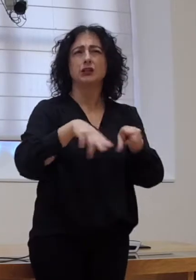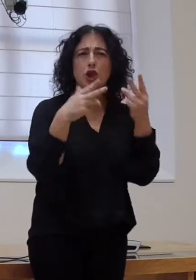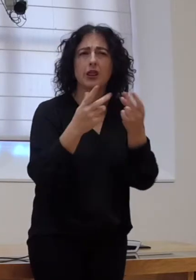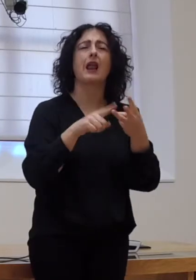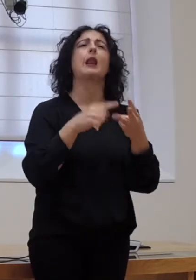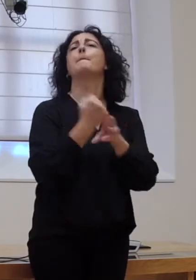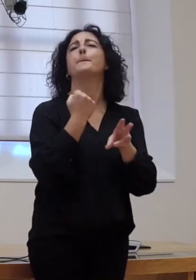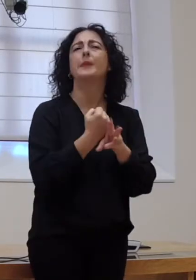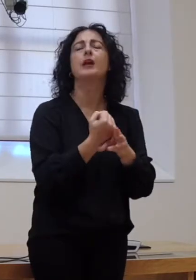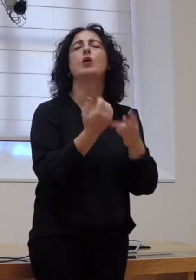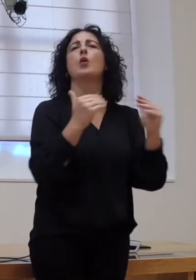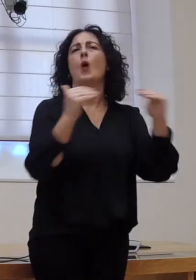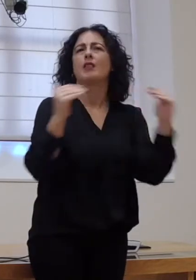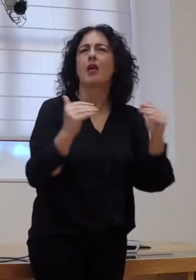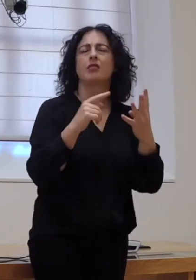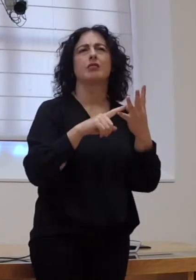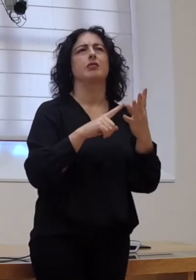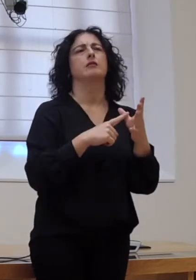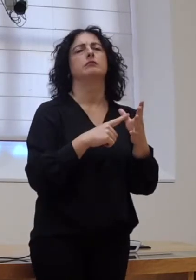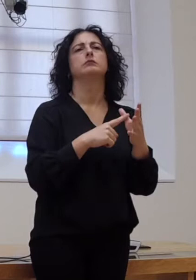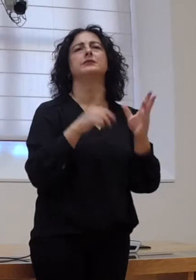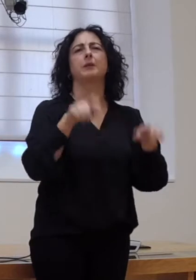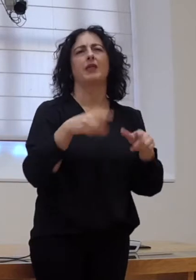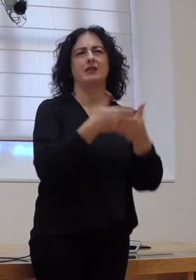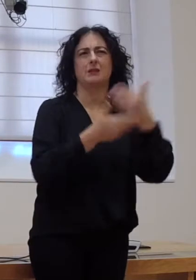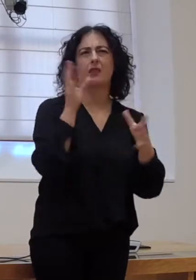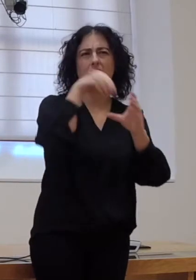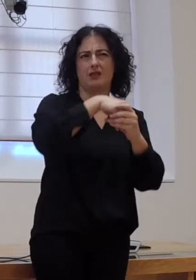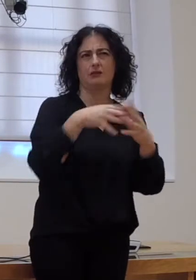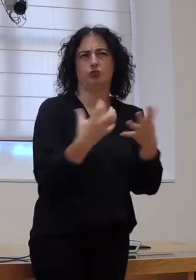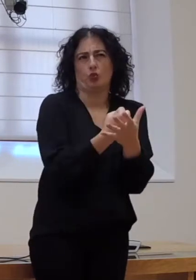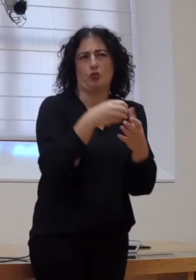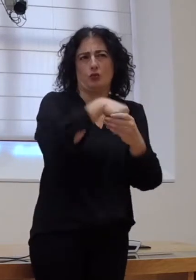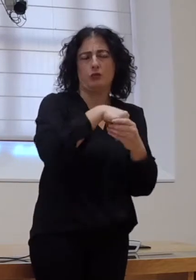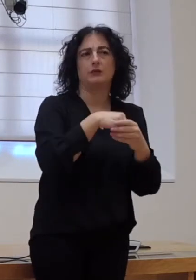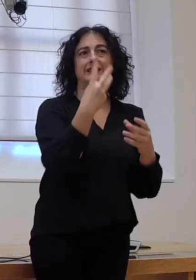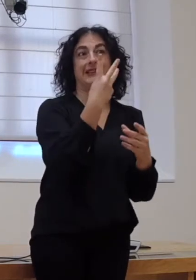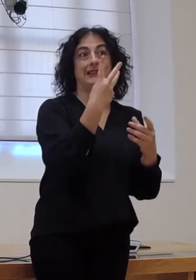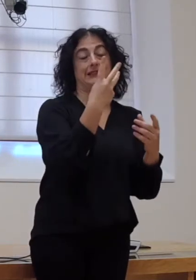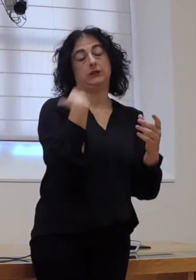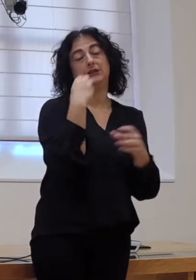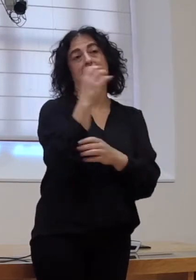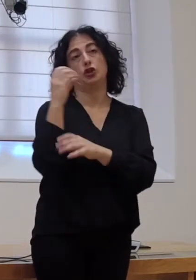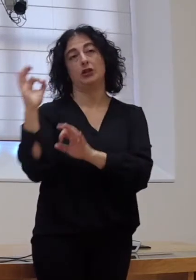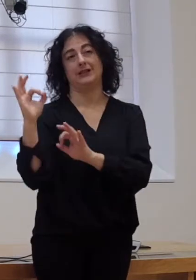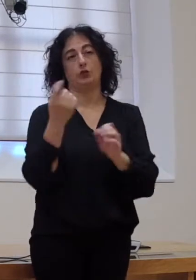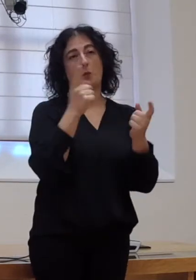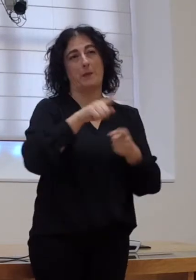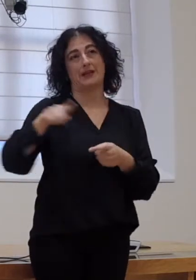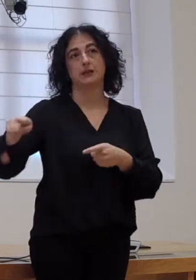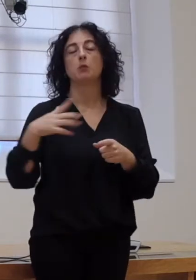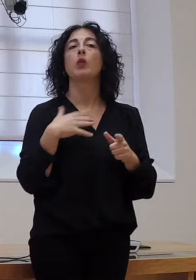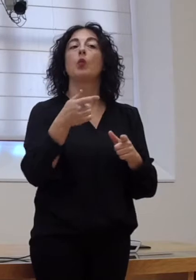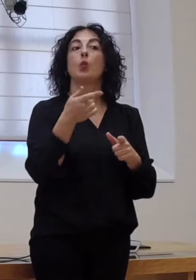emprego, todo o que ten que ver coa igualdade, todo o que ten que ver coa discapacidade, e que ten tres sesións ao mes, así, esta comisión podería